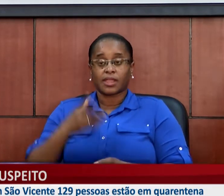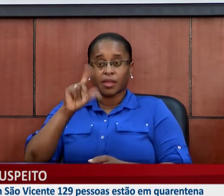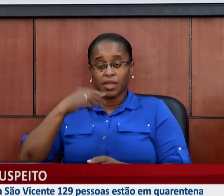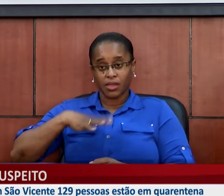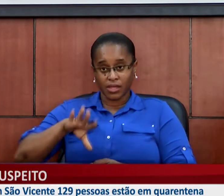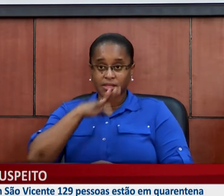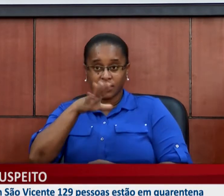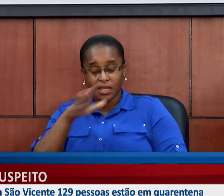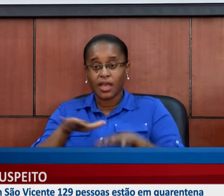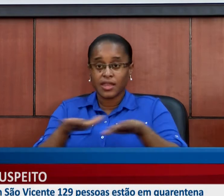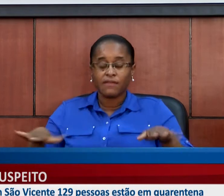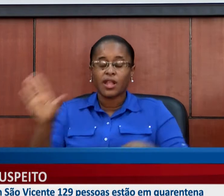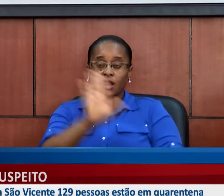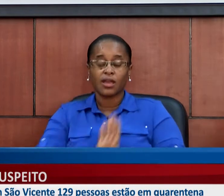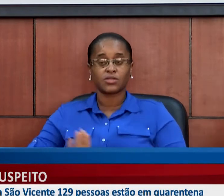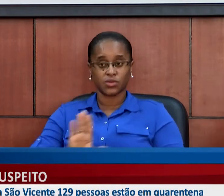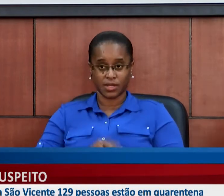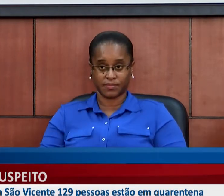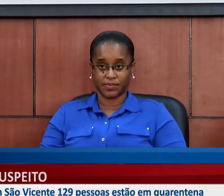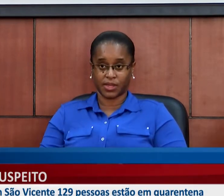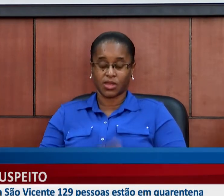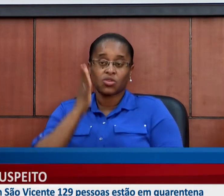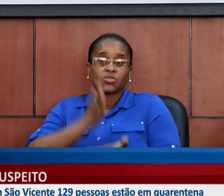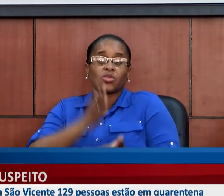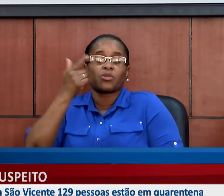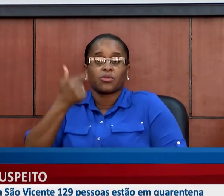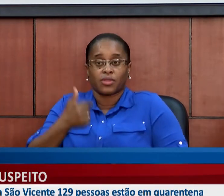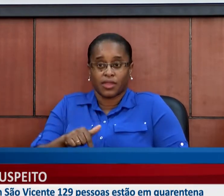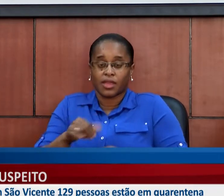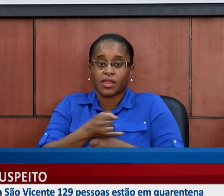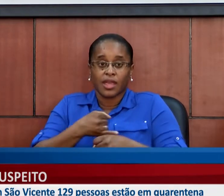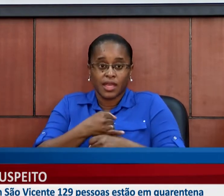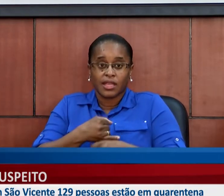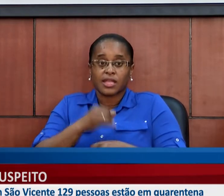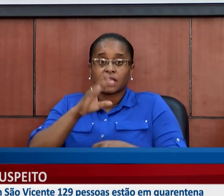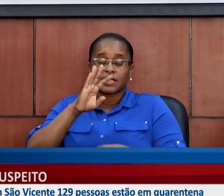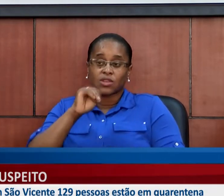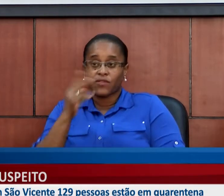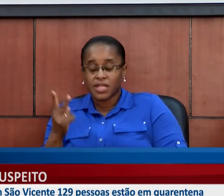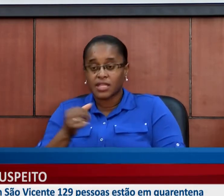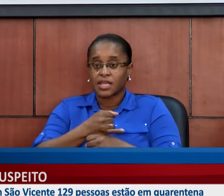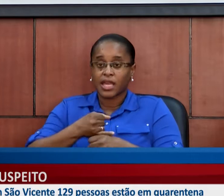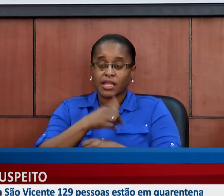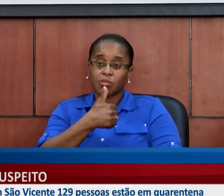só temos a Ilha de São Vicente e a Ilha da Boa Vista